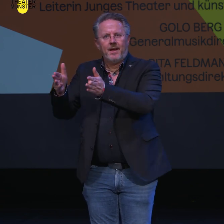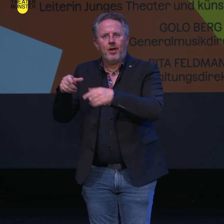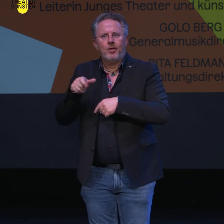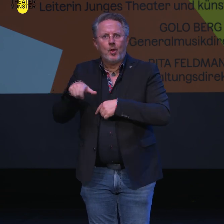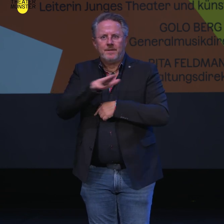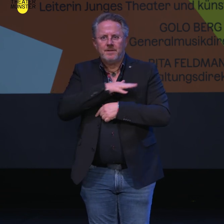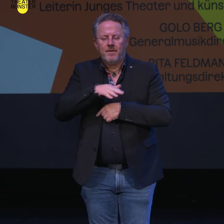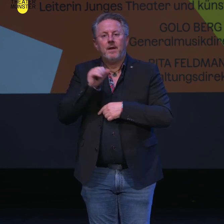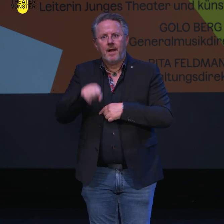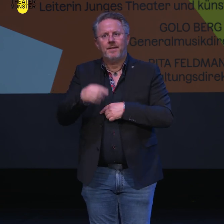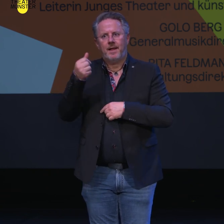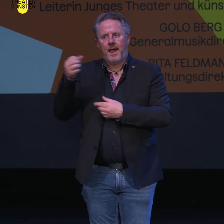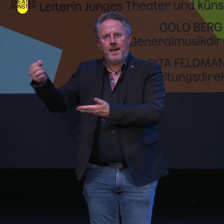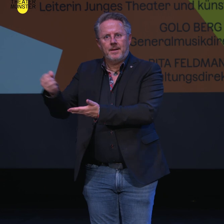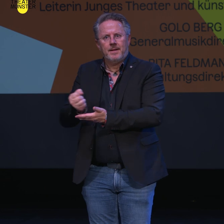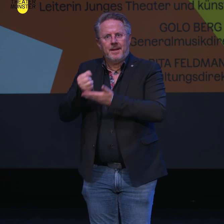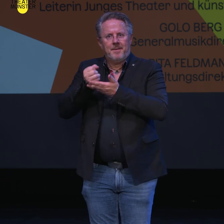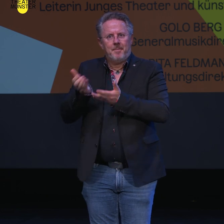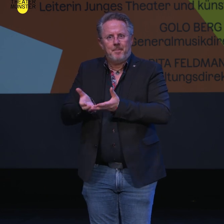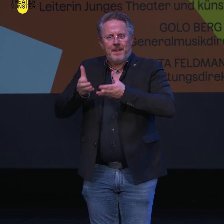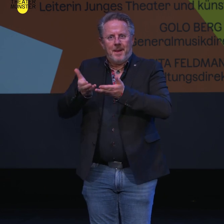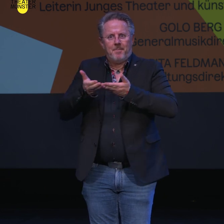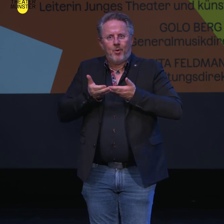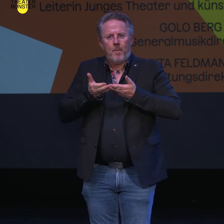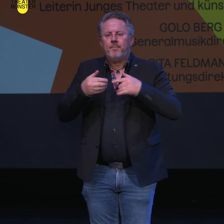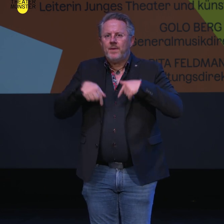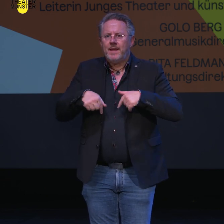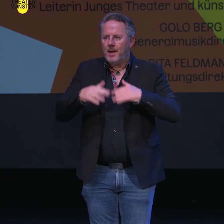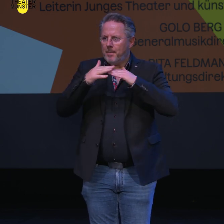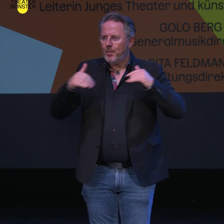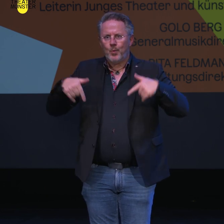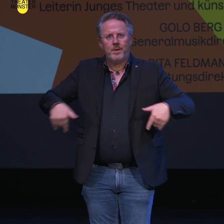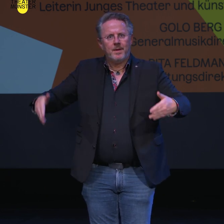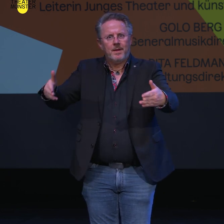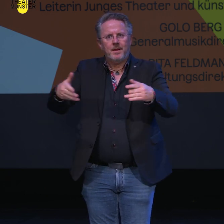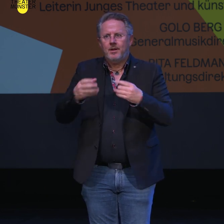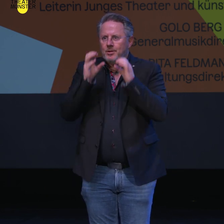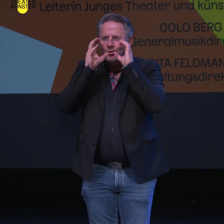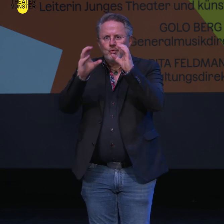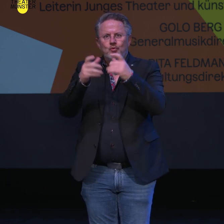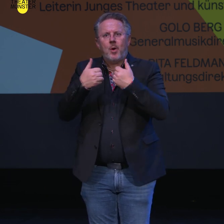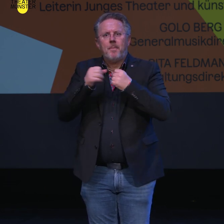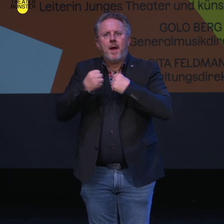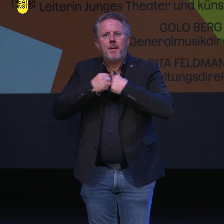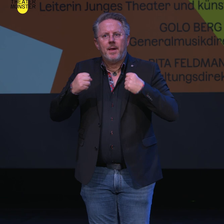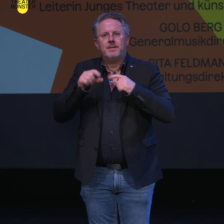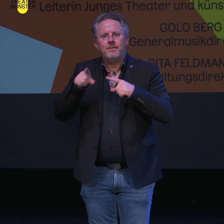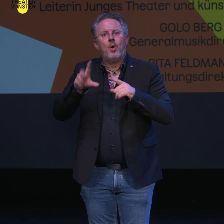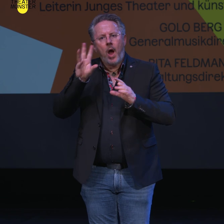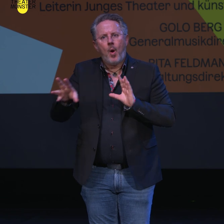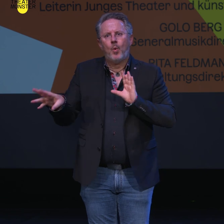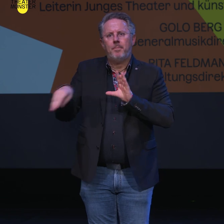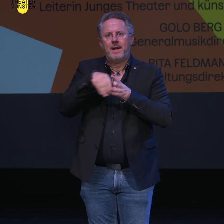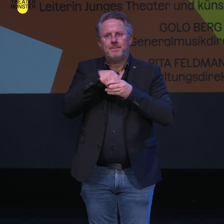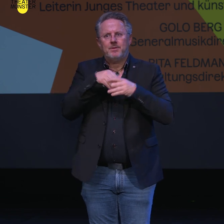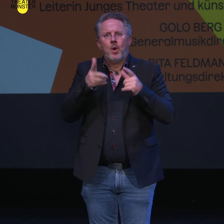neue Mittel in die Hand nehmen, dankenswerterweise und auf unseren Bühnen sowie in den Zuschauersälen mehr Platz und Gelegenheit für Partizipation